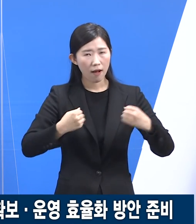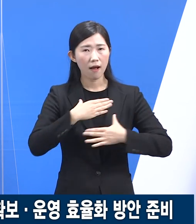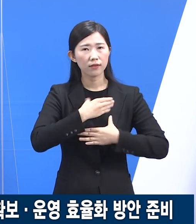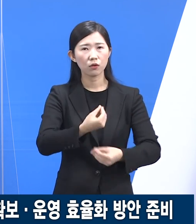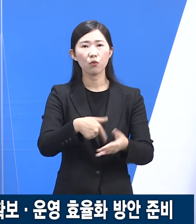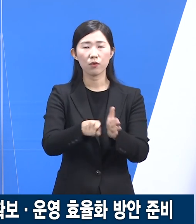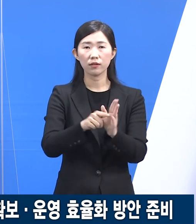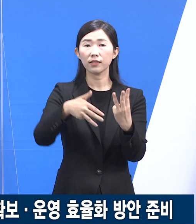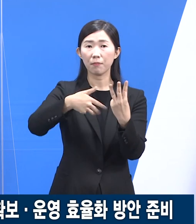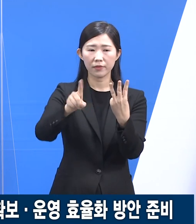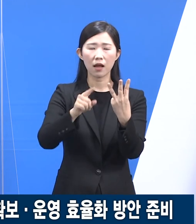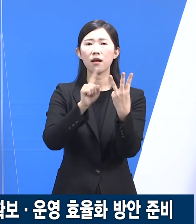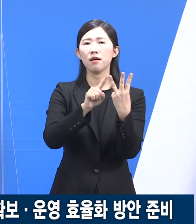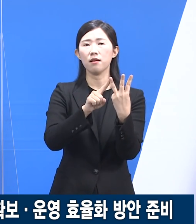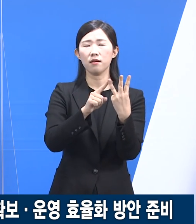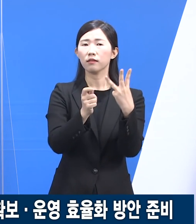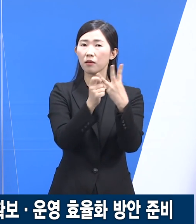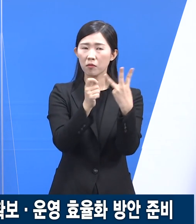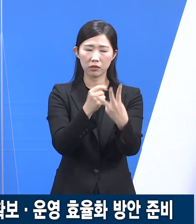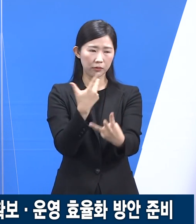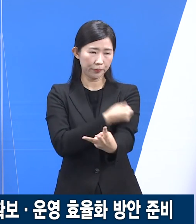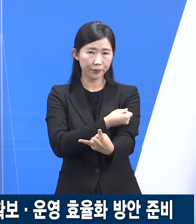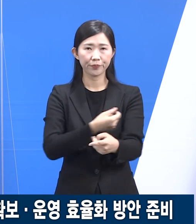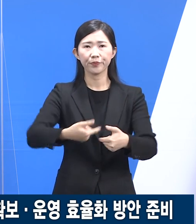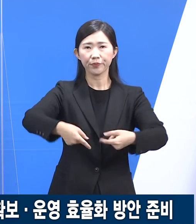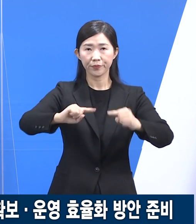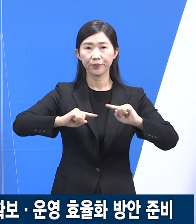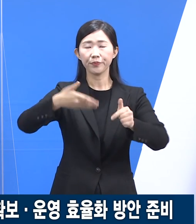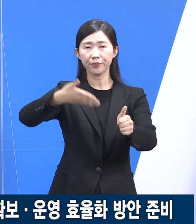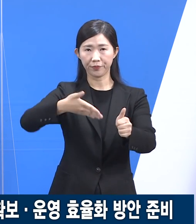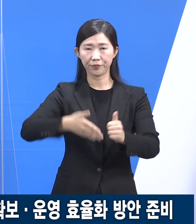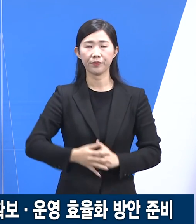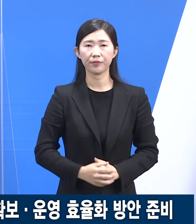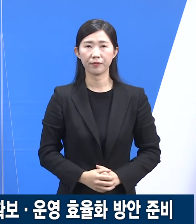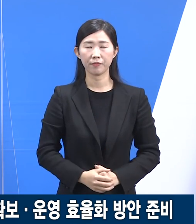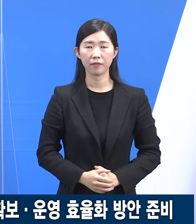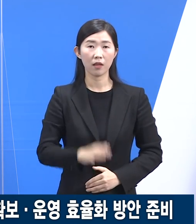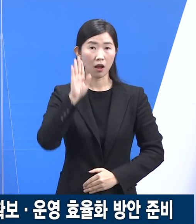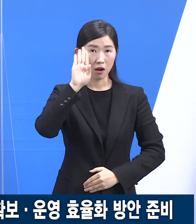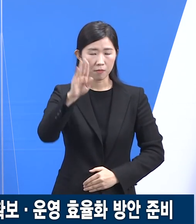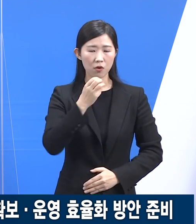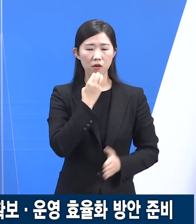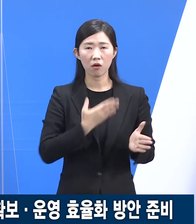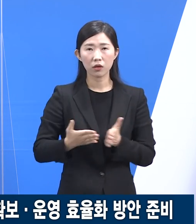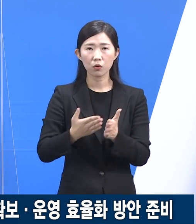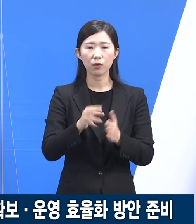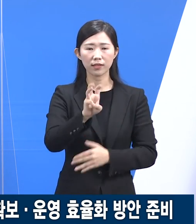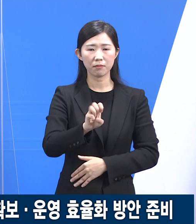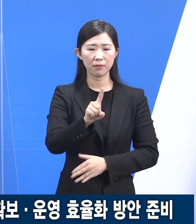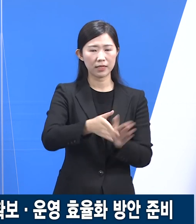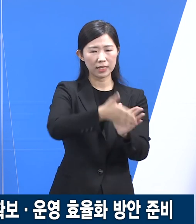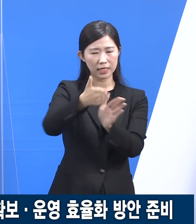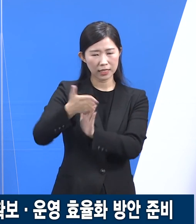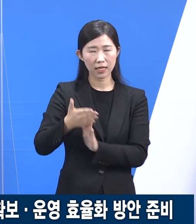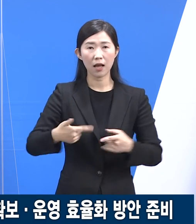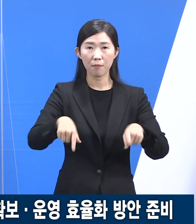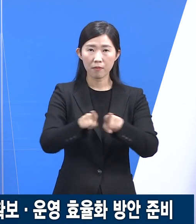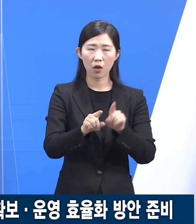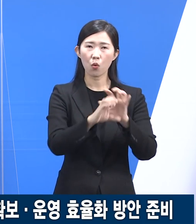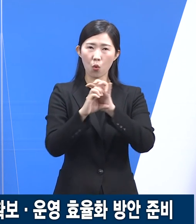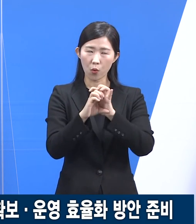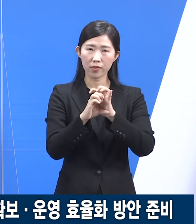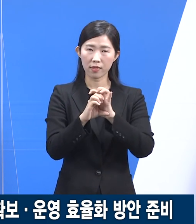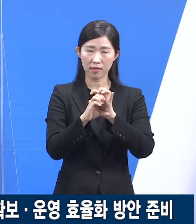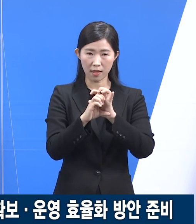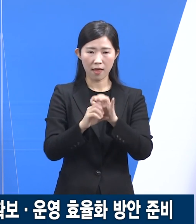3차 접종에 적극 동참해 주시기를 바랍니다. 앞으로도 경기도는 31기 10분과 함께 코로나19 극복과